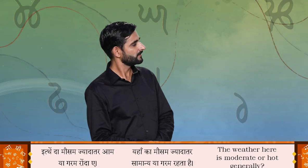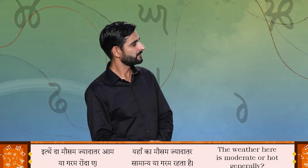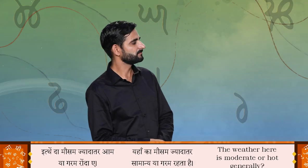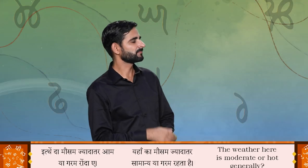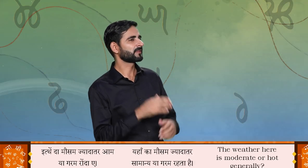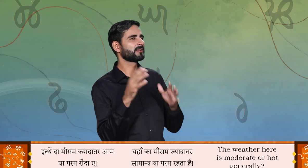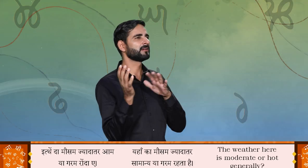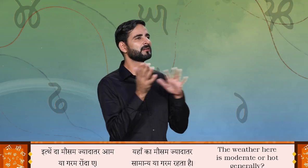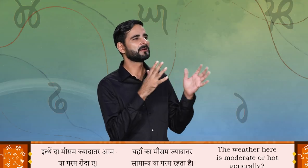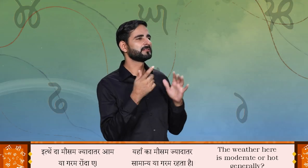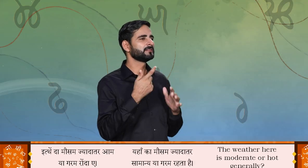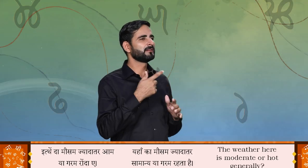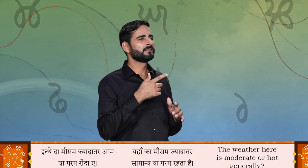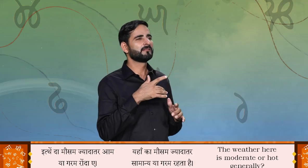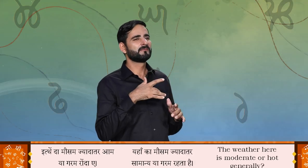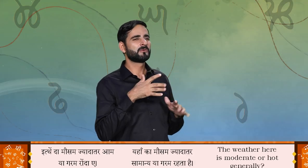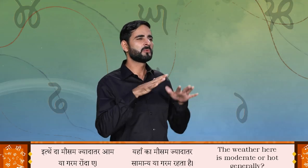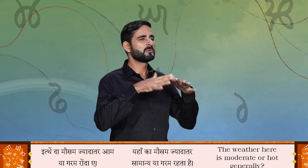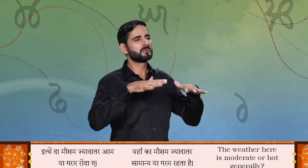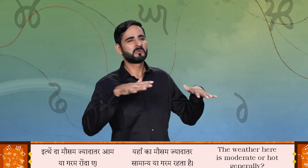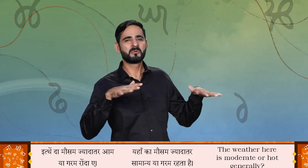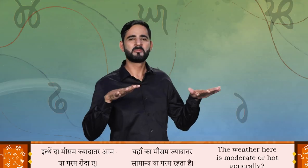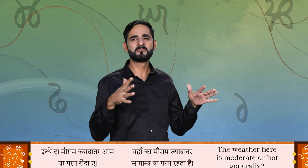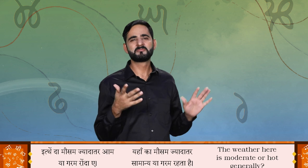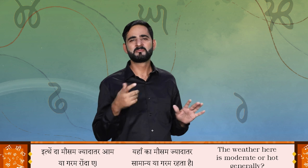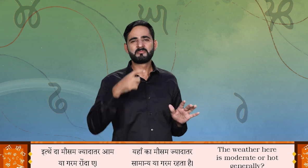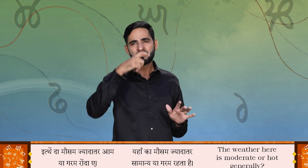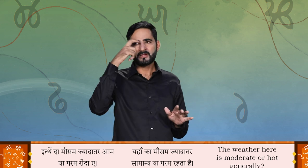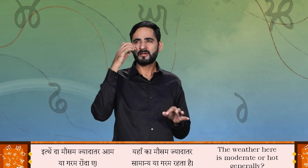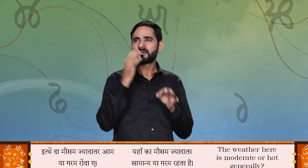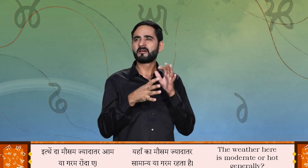इत्थेंदा मोसम जादा तर आम या गर्म रहुंदा है